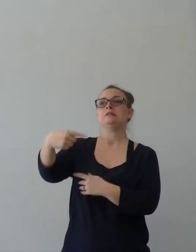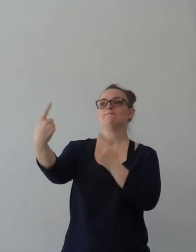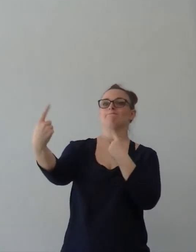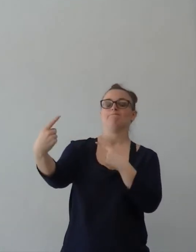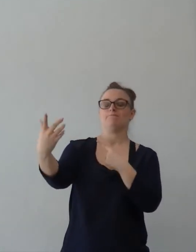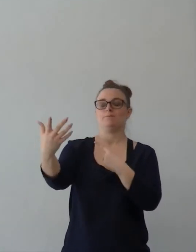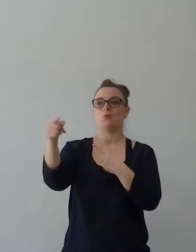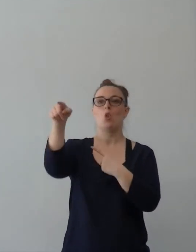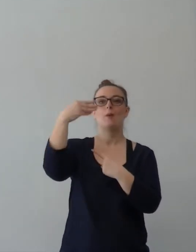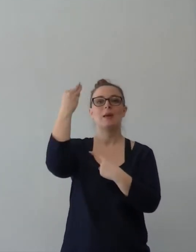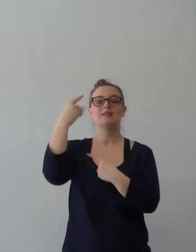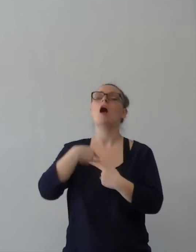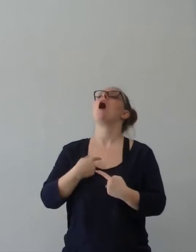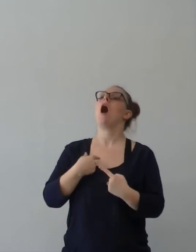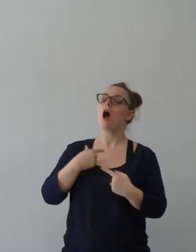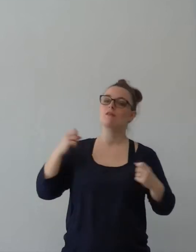non funziona così.